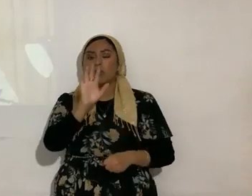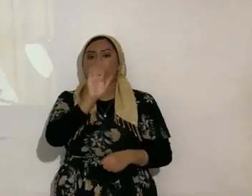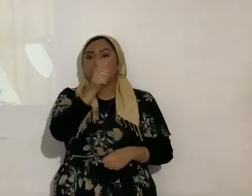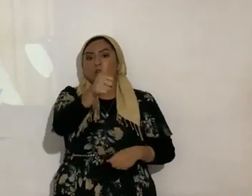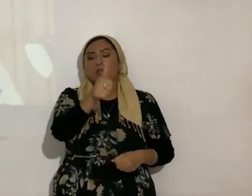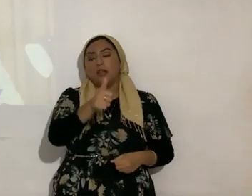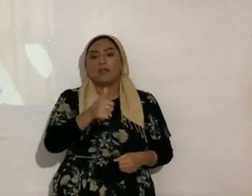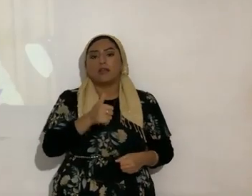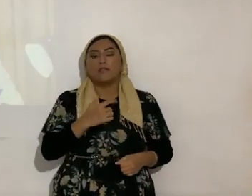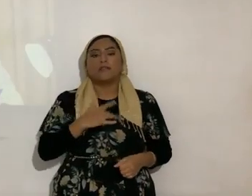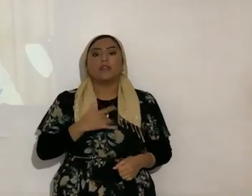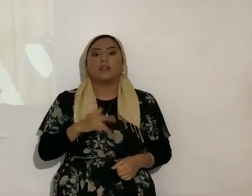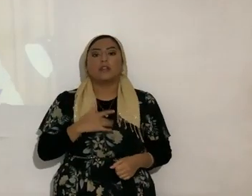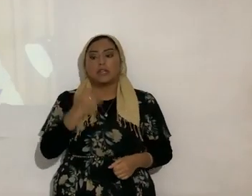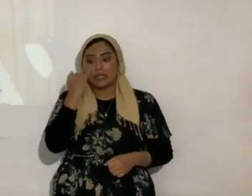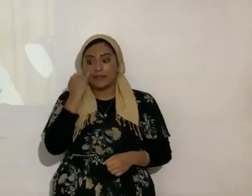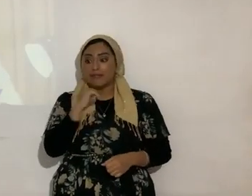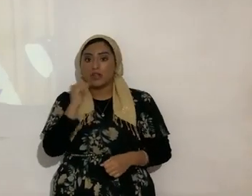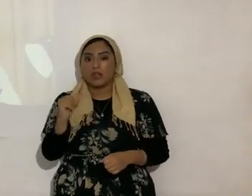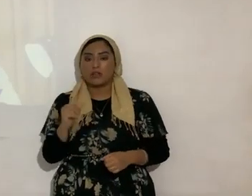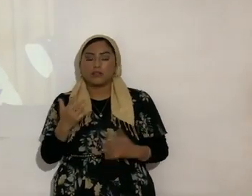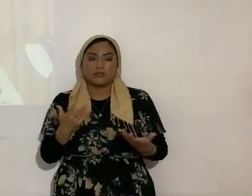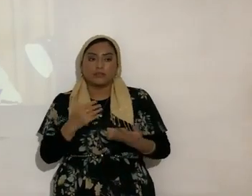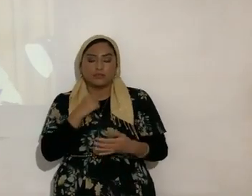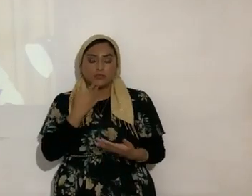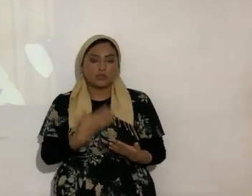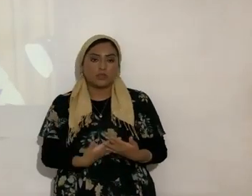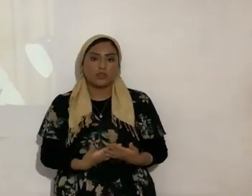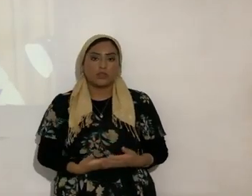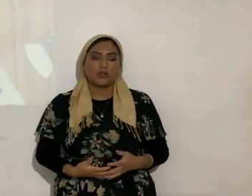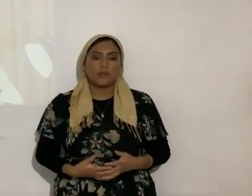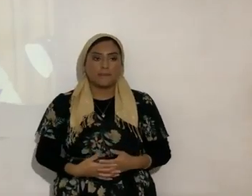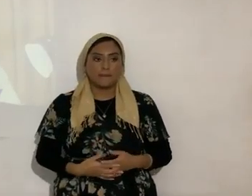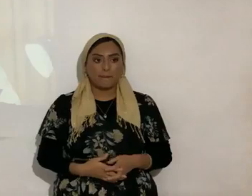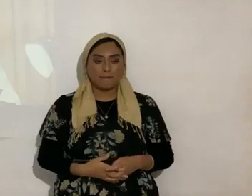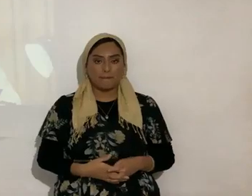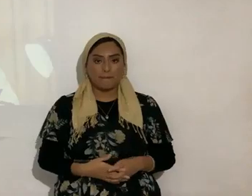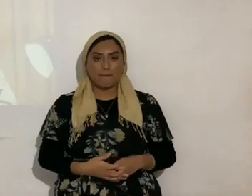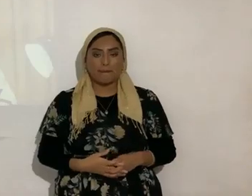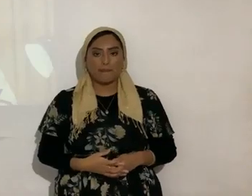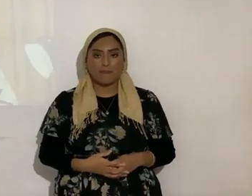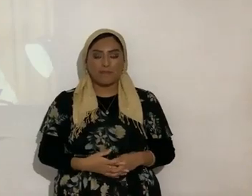si no ya no no cuenta por así decirlo ¿si? bueno ahora